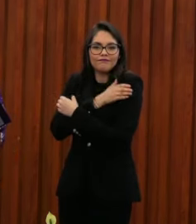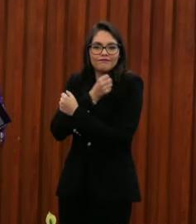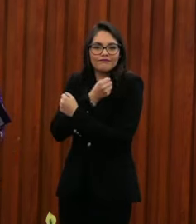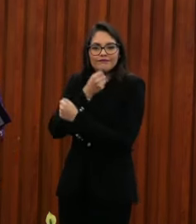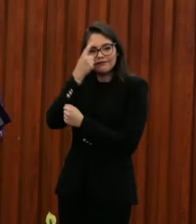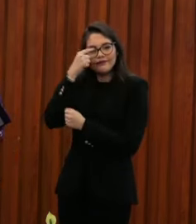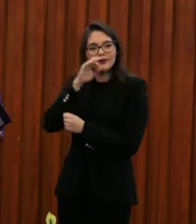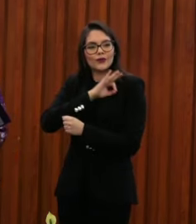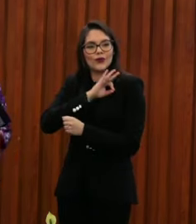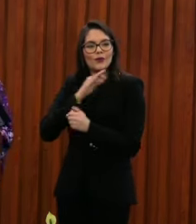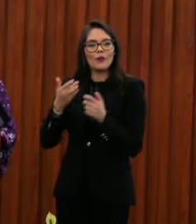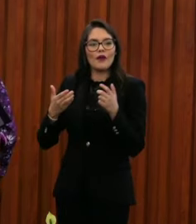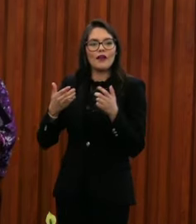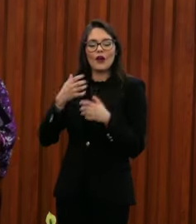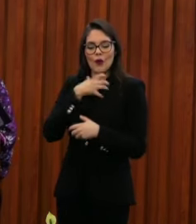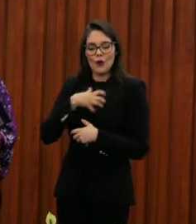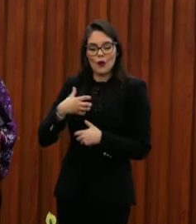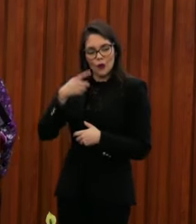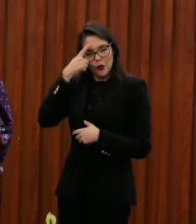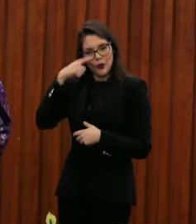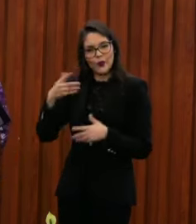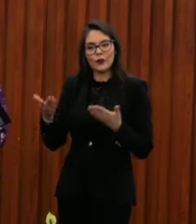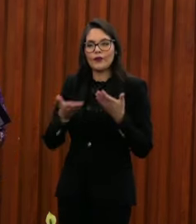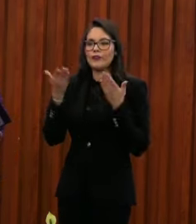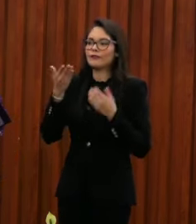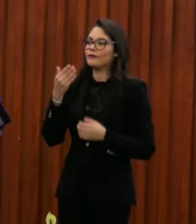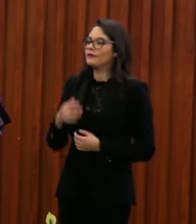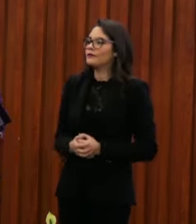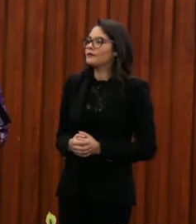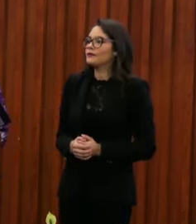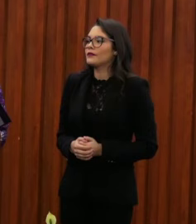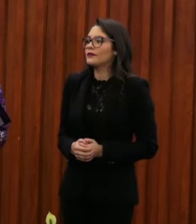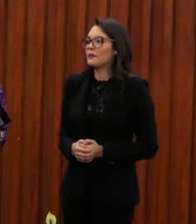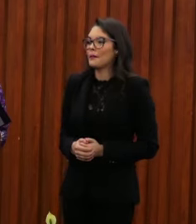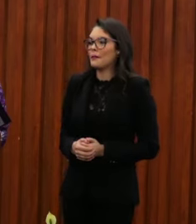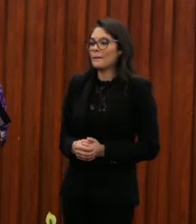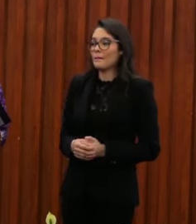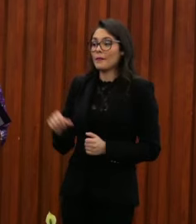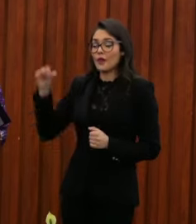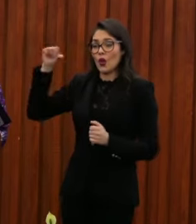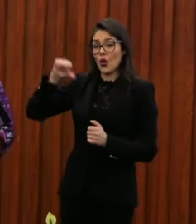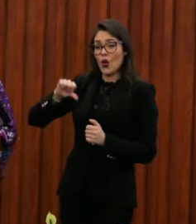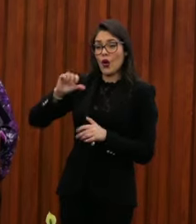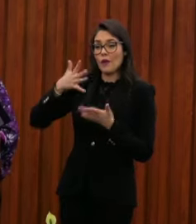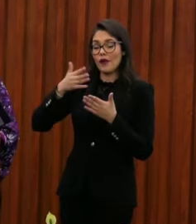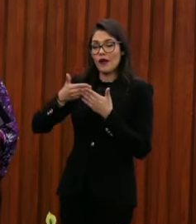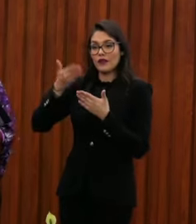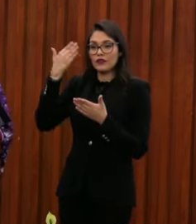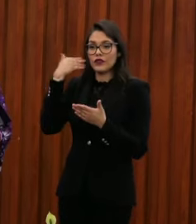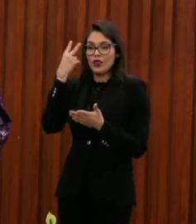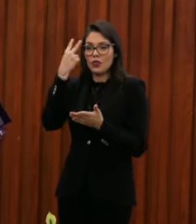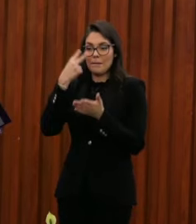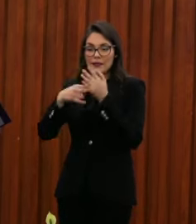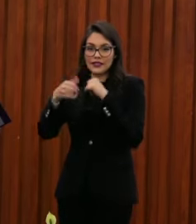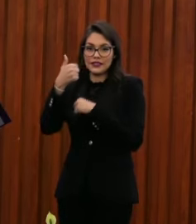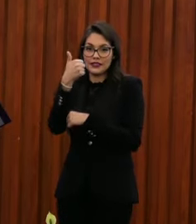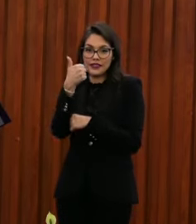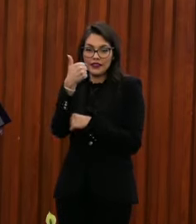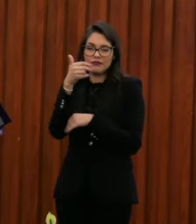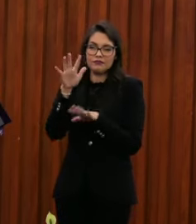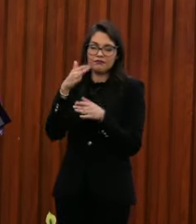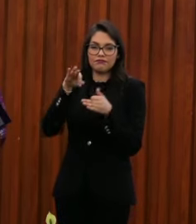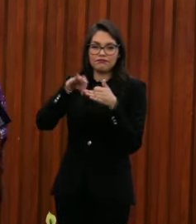que tenemos que celebrar. Hoy, como hace ya desde 2006, la comisión otorga